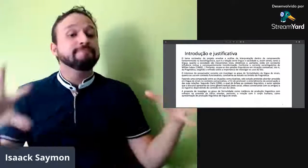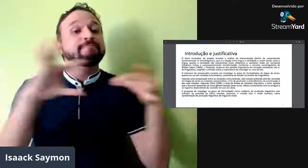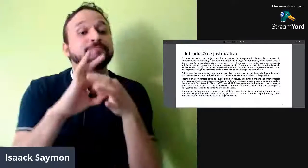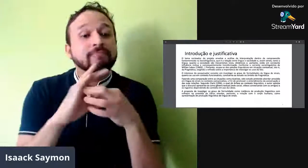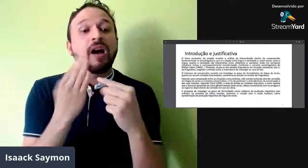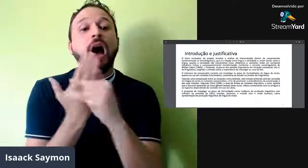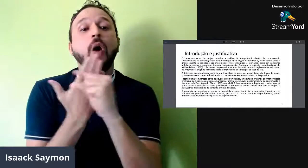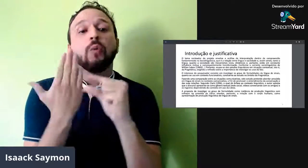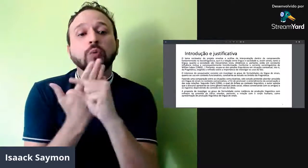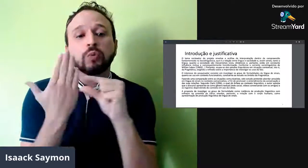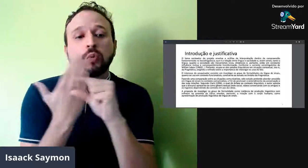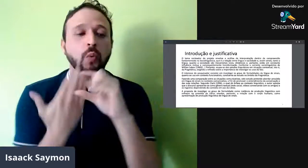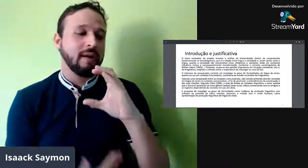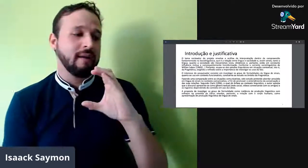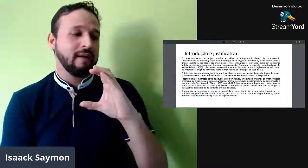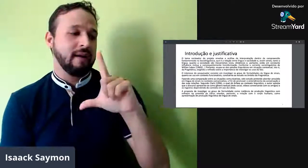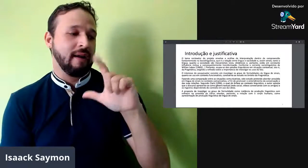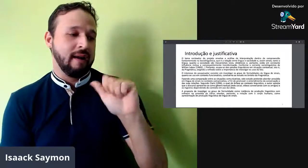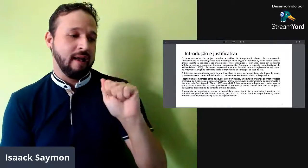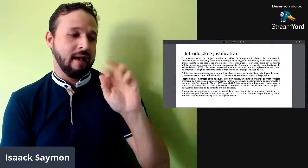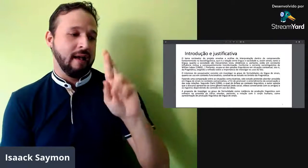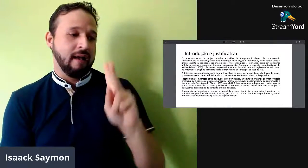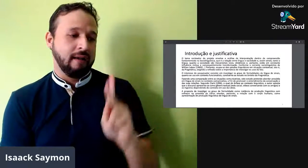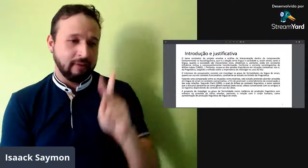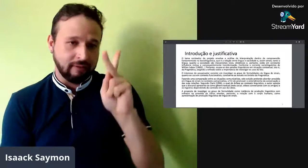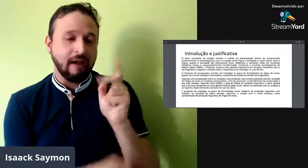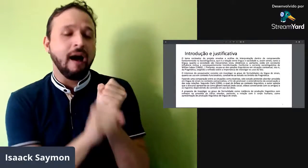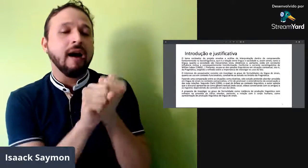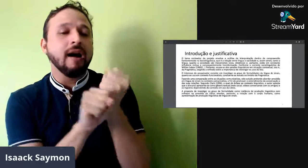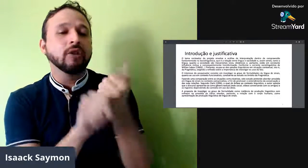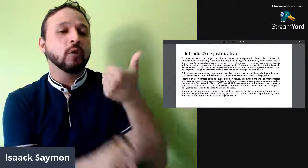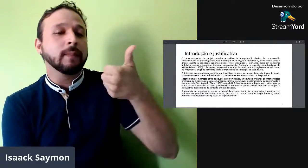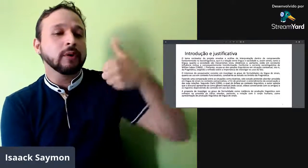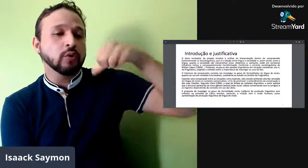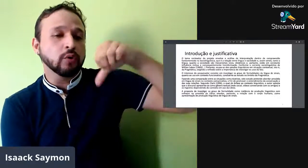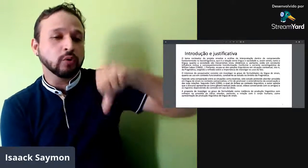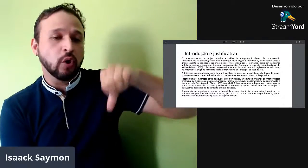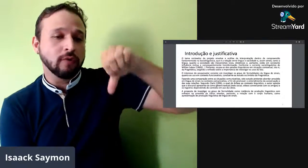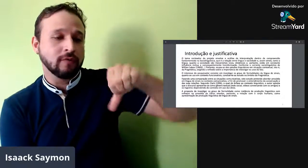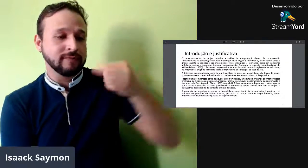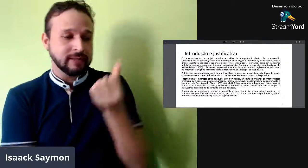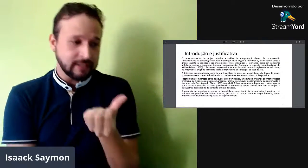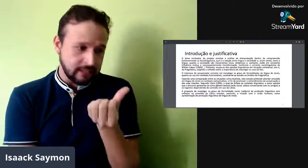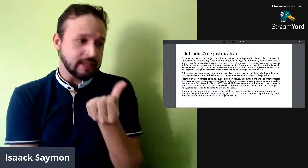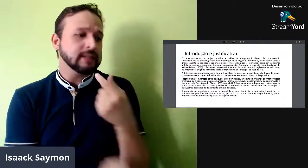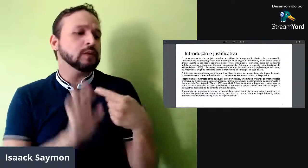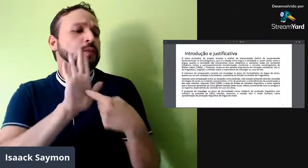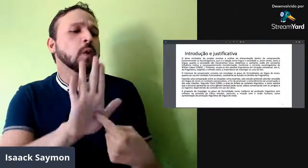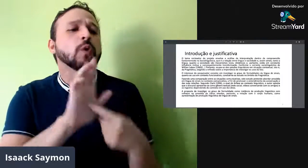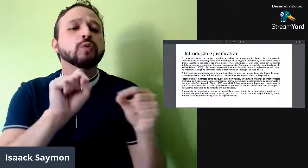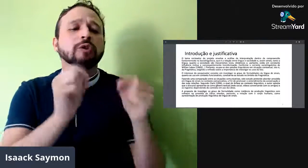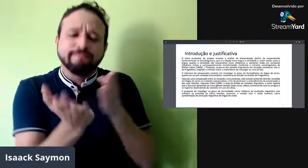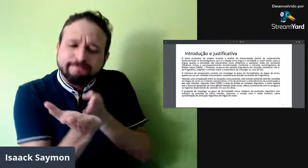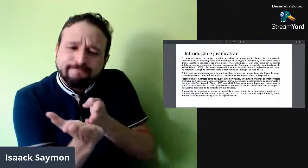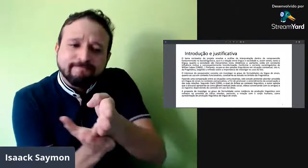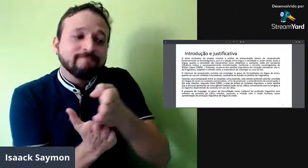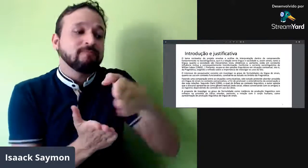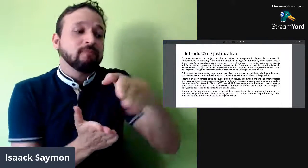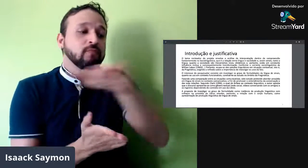nessas relações. O autor Clark, né, em 1996, ele